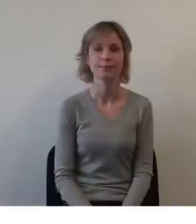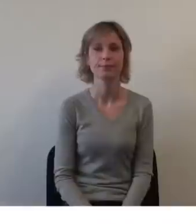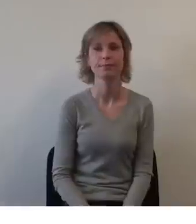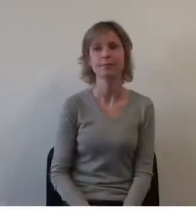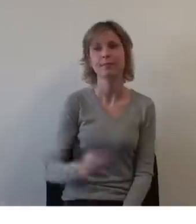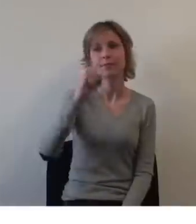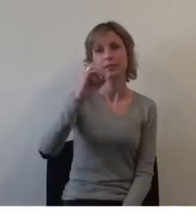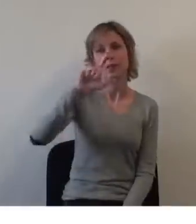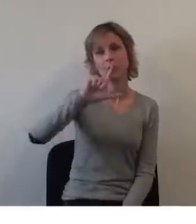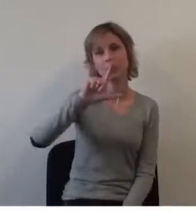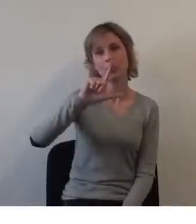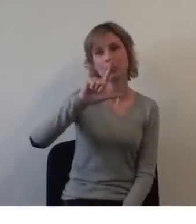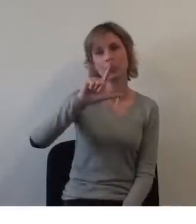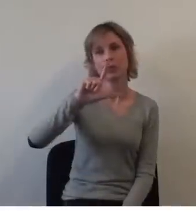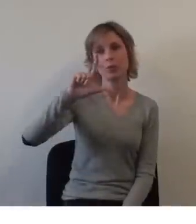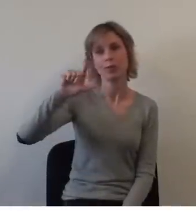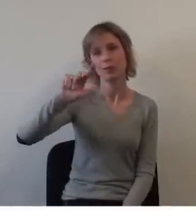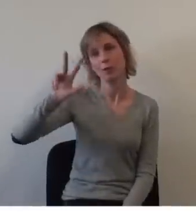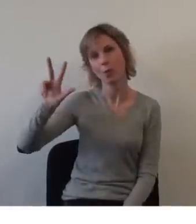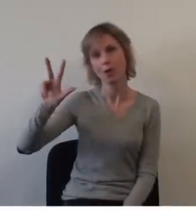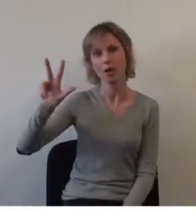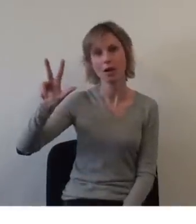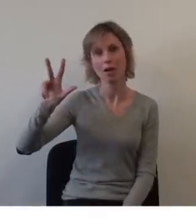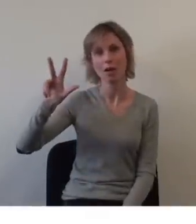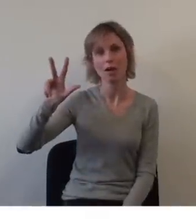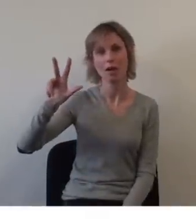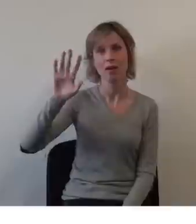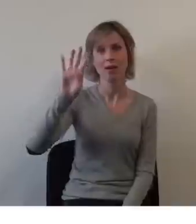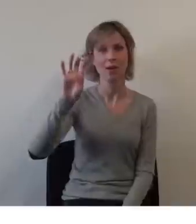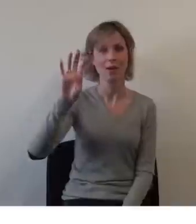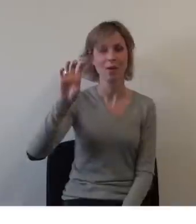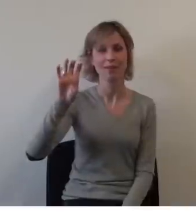au 02 23 40 66 00,